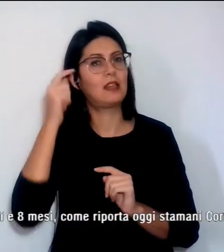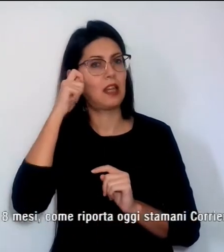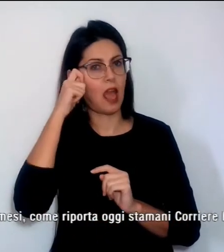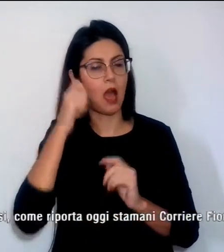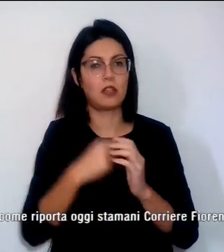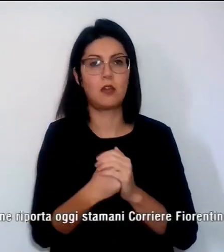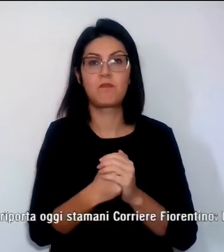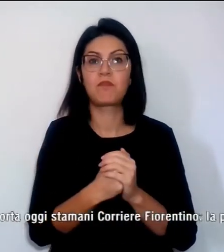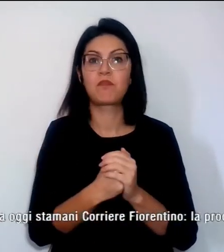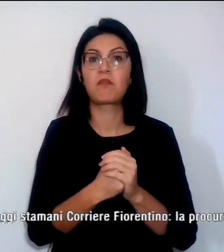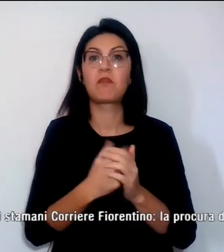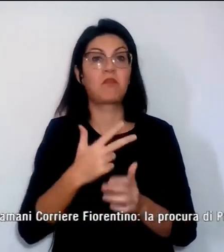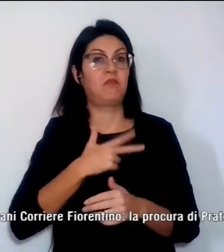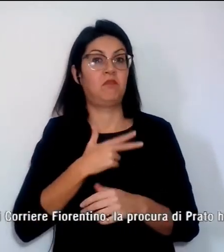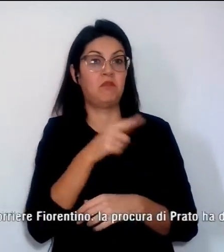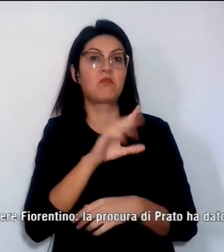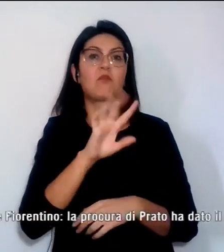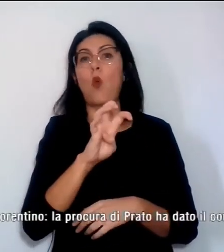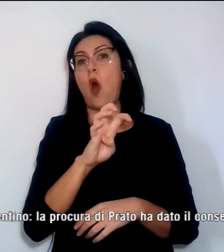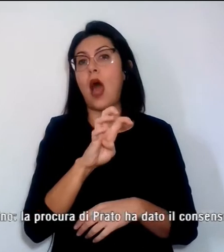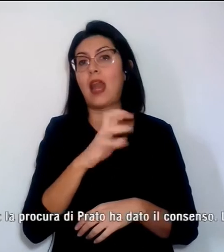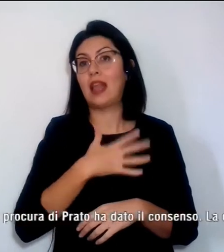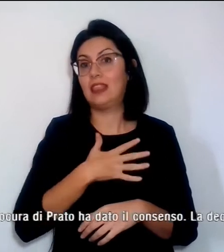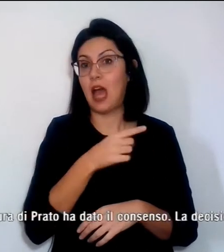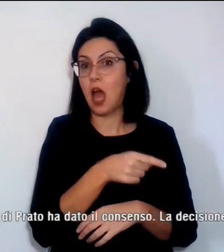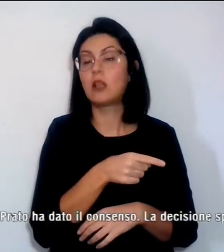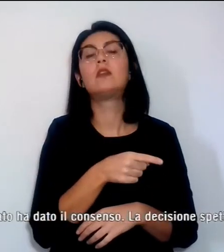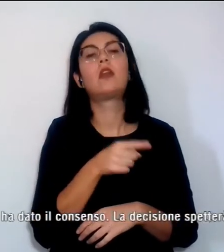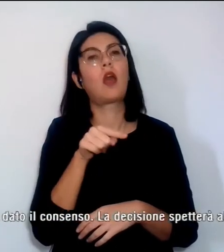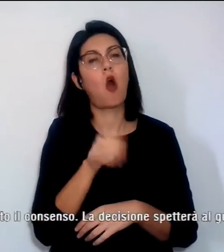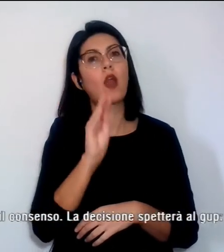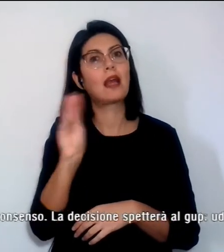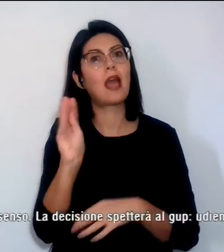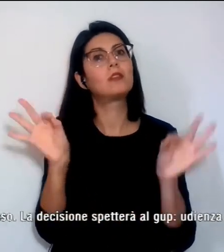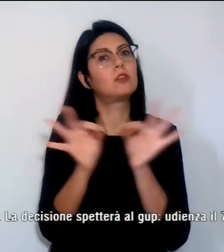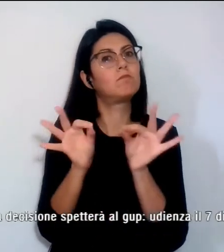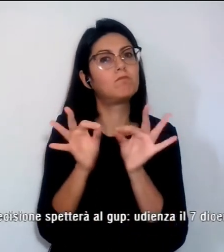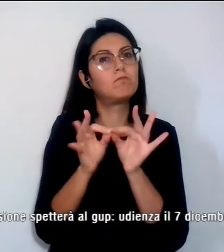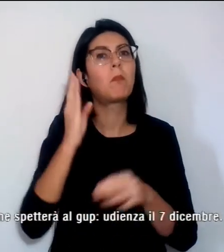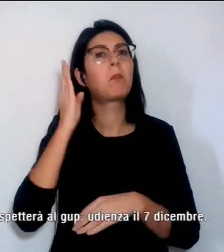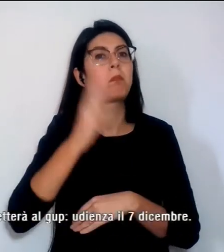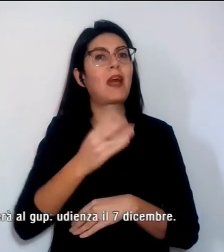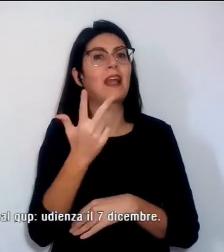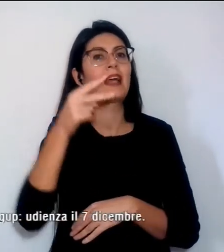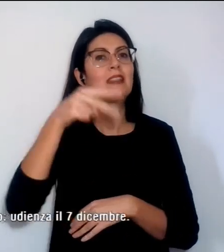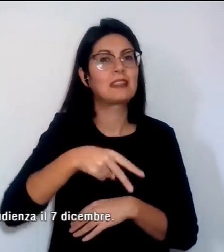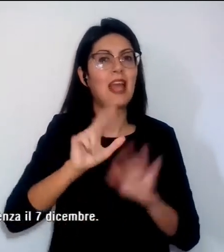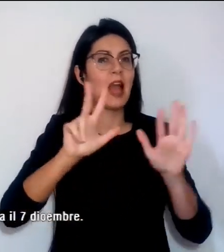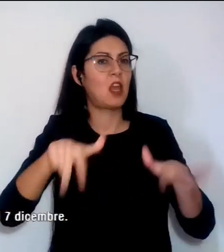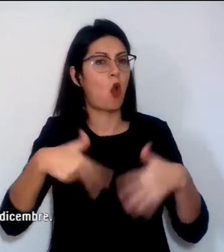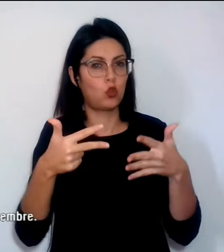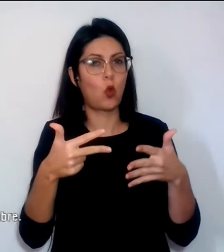religioso, 40 anni, ha intanto chiesto di patteggiare una pena di 3 anni e 8 mesi.